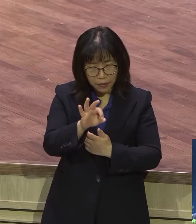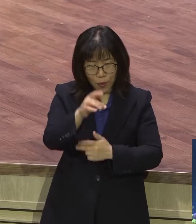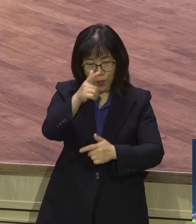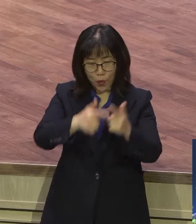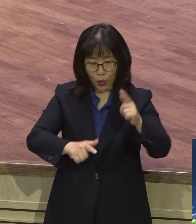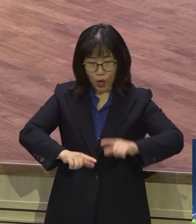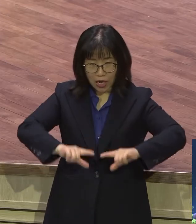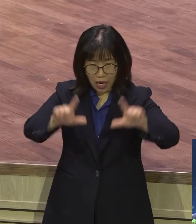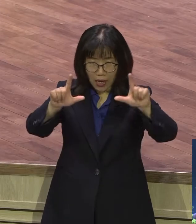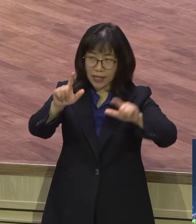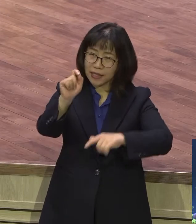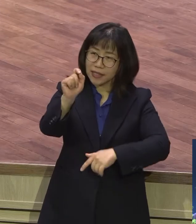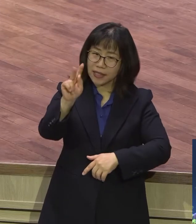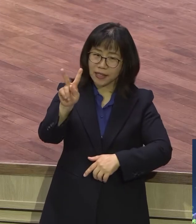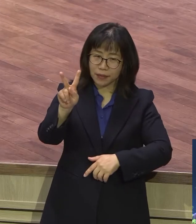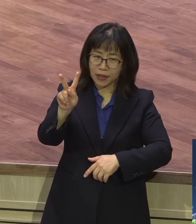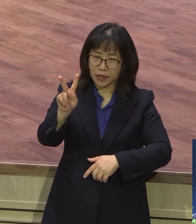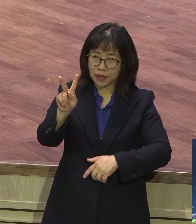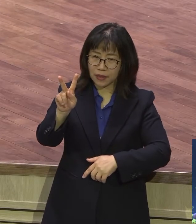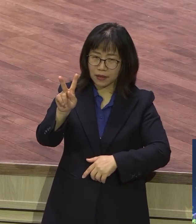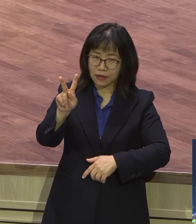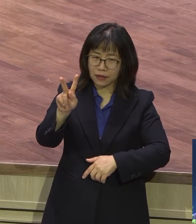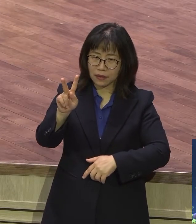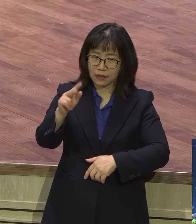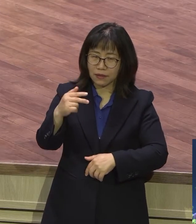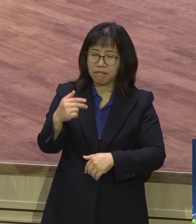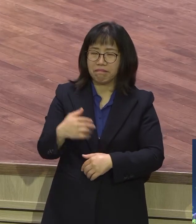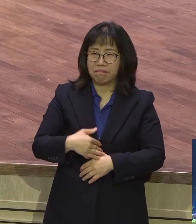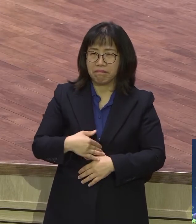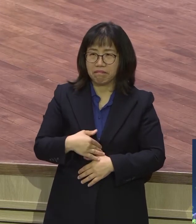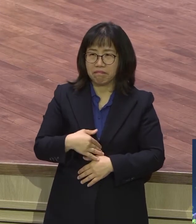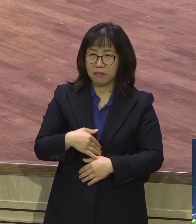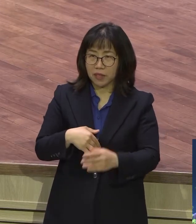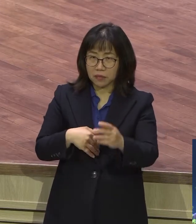봤어요. 아침 옛날에는 좀 봤는데 오전에 내가 본 적이 없어요. 오래 한 번 봤는데 보니까